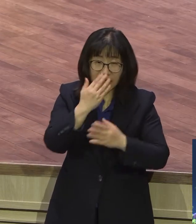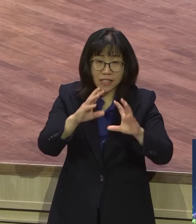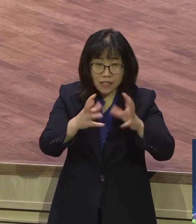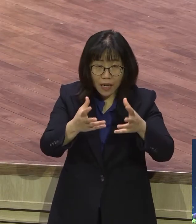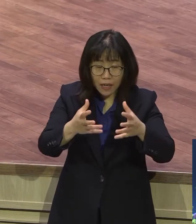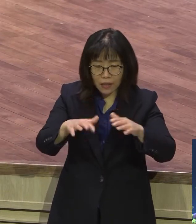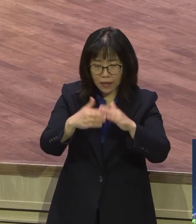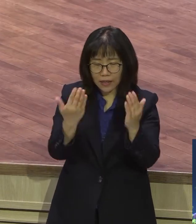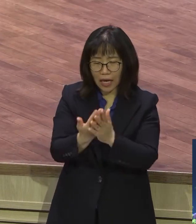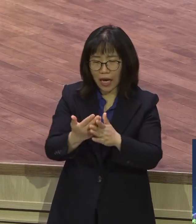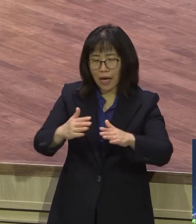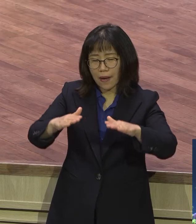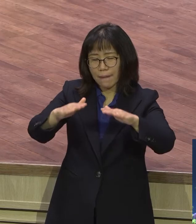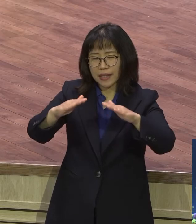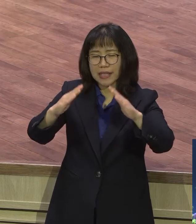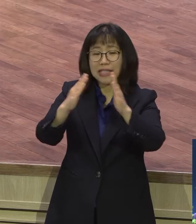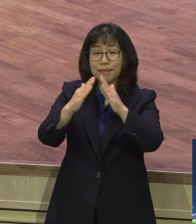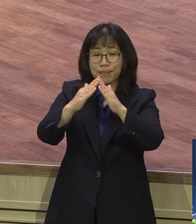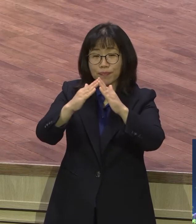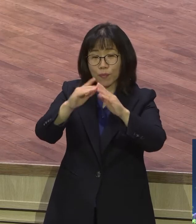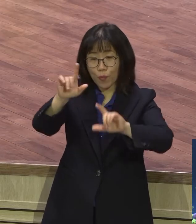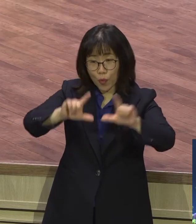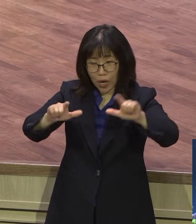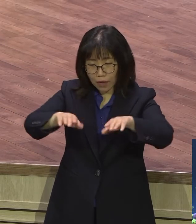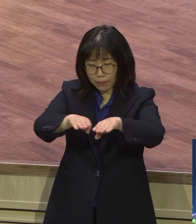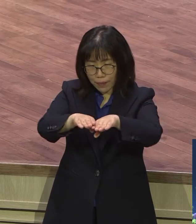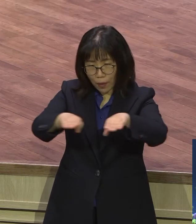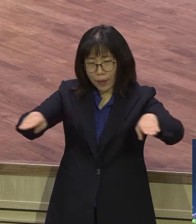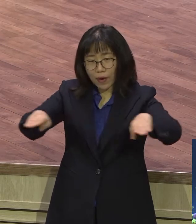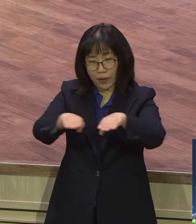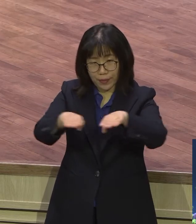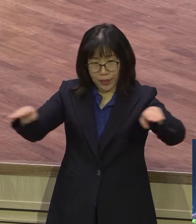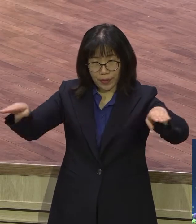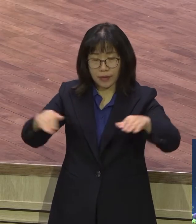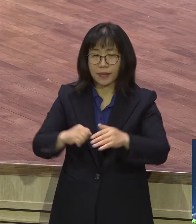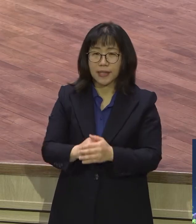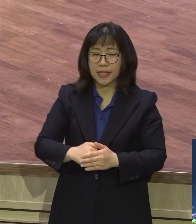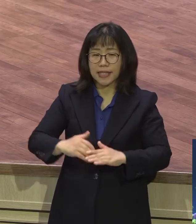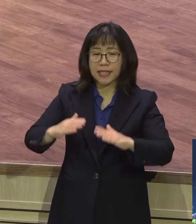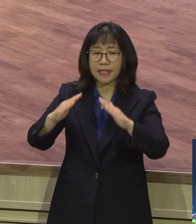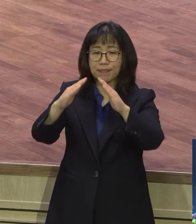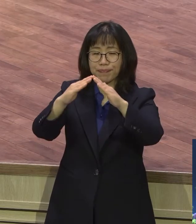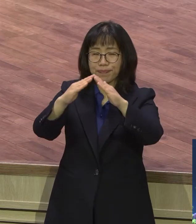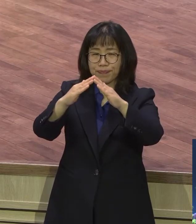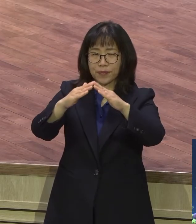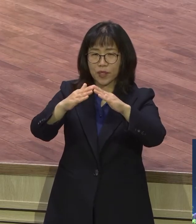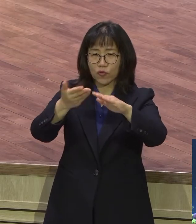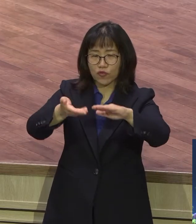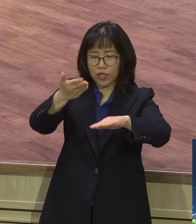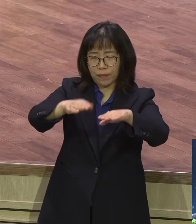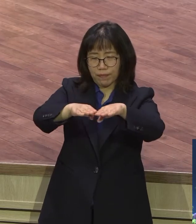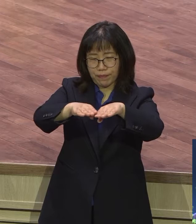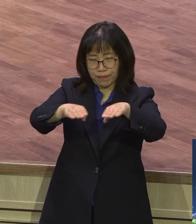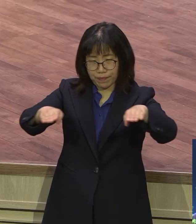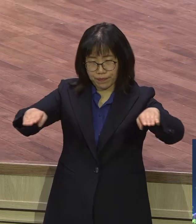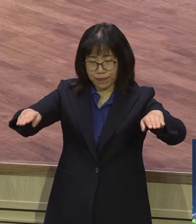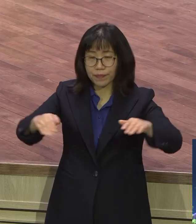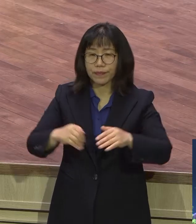집 그 편편해요 지붕이 다 이렇게 딱 돼있어요 이렇게 딱 돼있어요 아파트 없어요 거의 다 개인집이에요